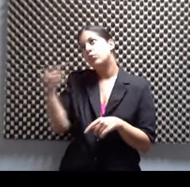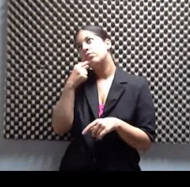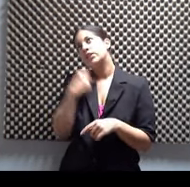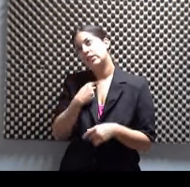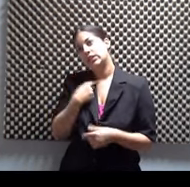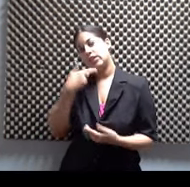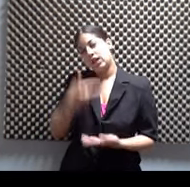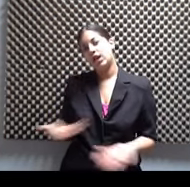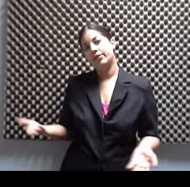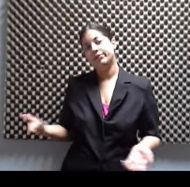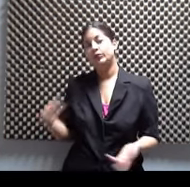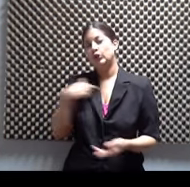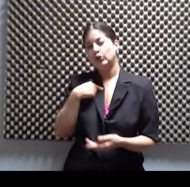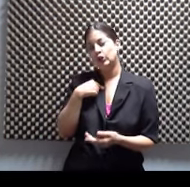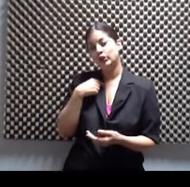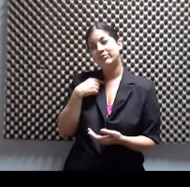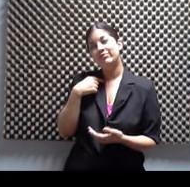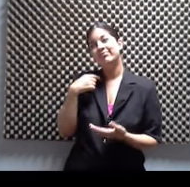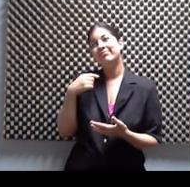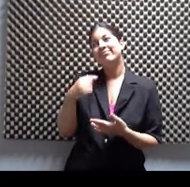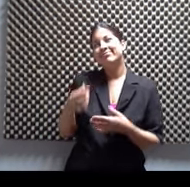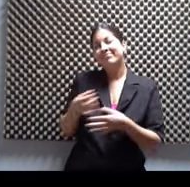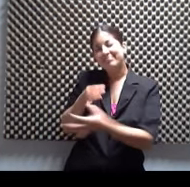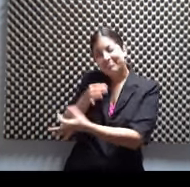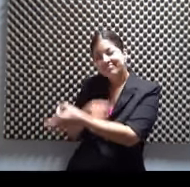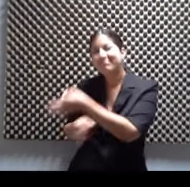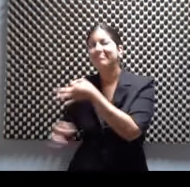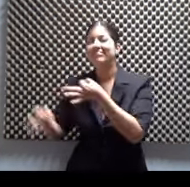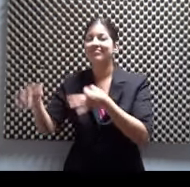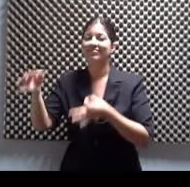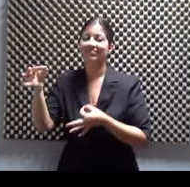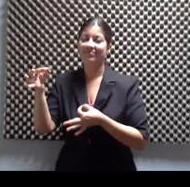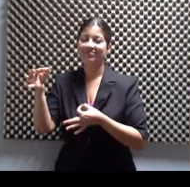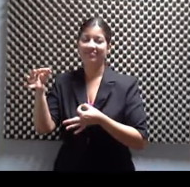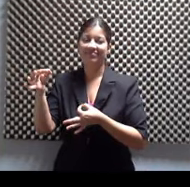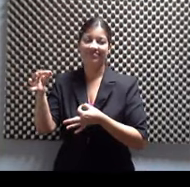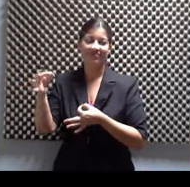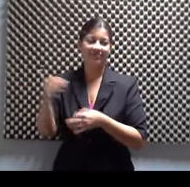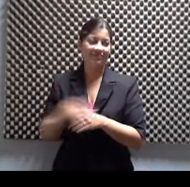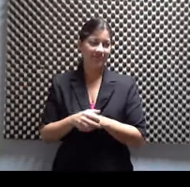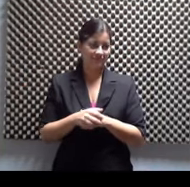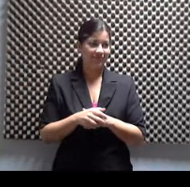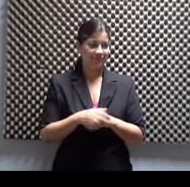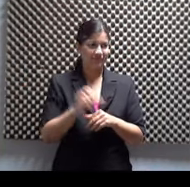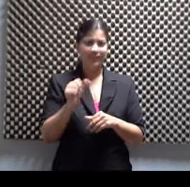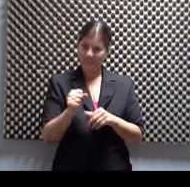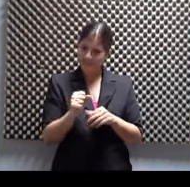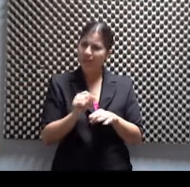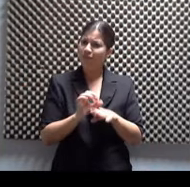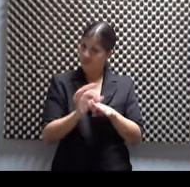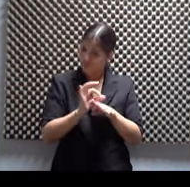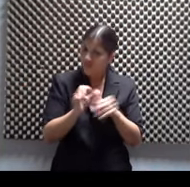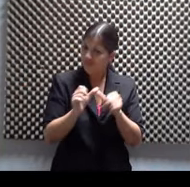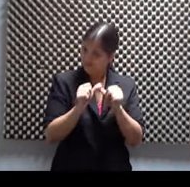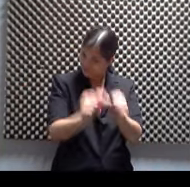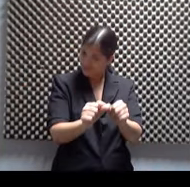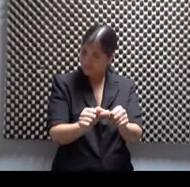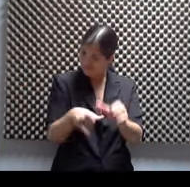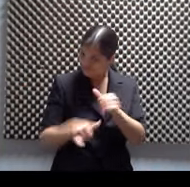o sea, que te estoy retroalimentando. El consejo para que vea que todavía está vigente y sigue funcionando. yo le digo, bueno, pues eso es lo que es un